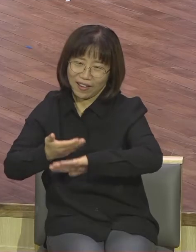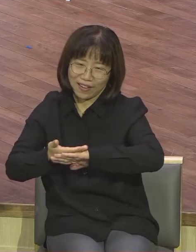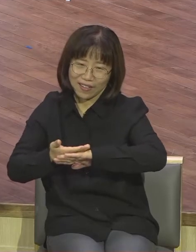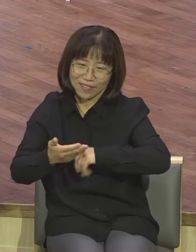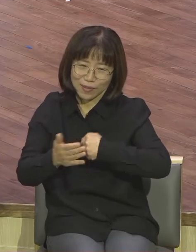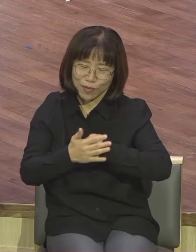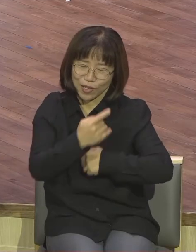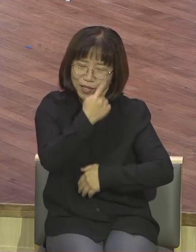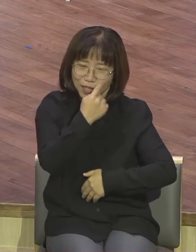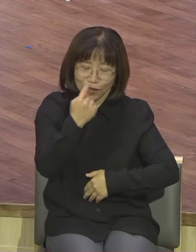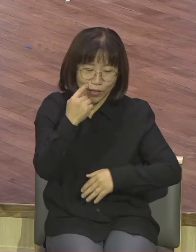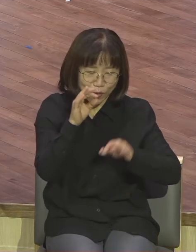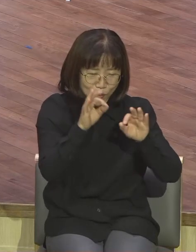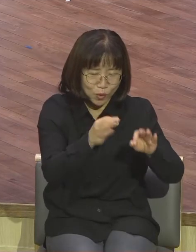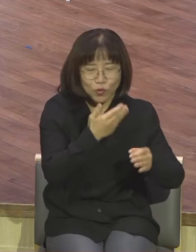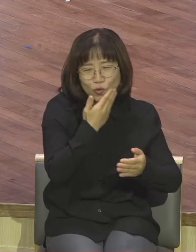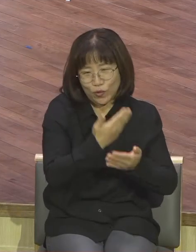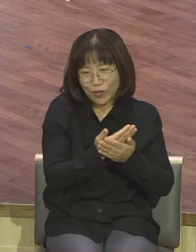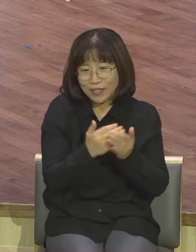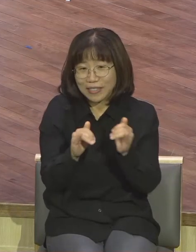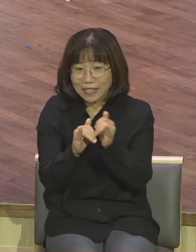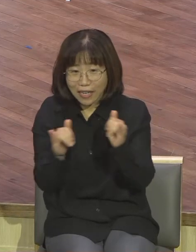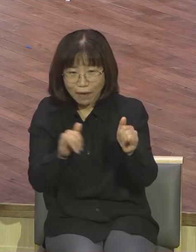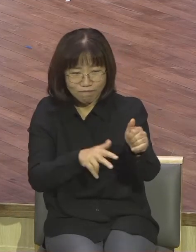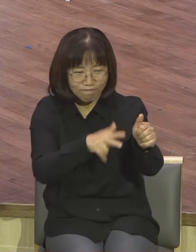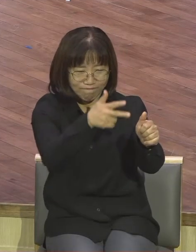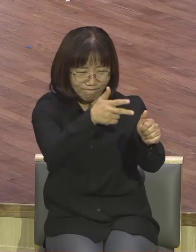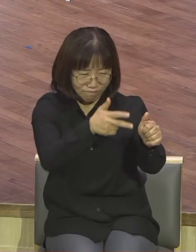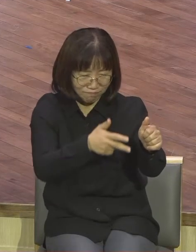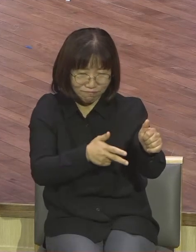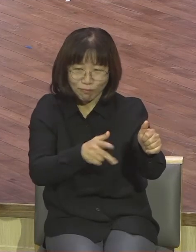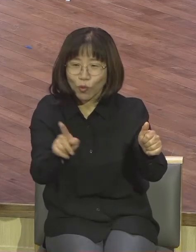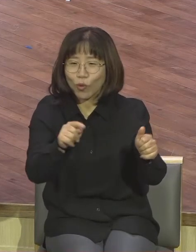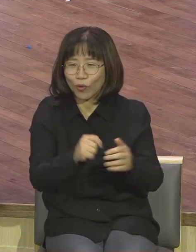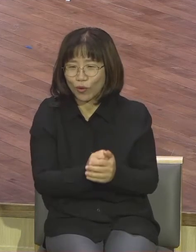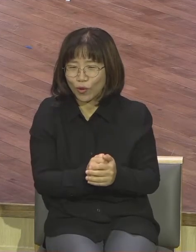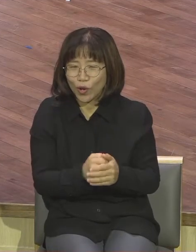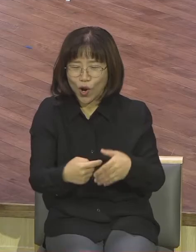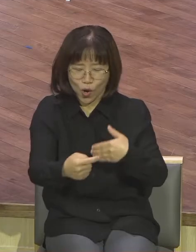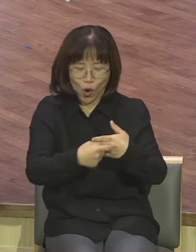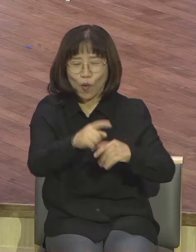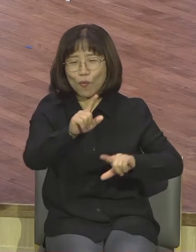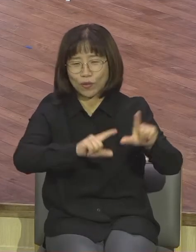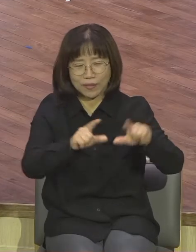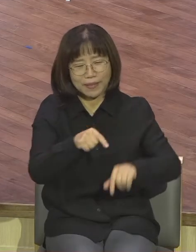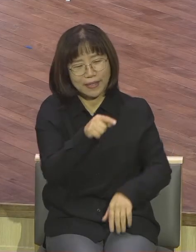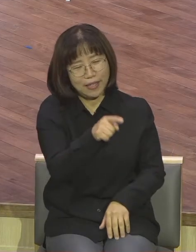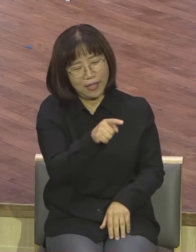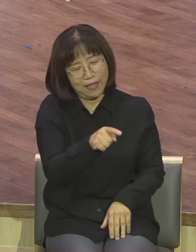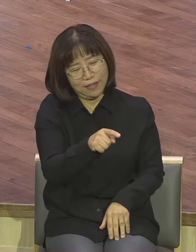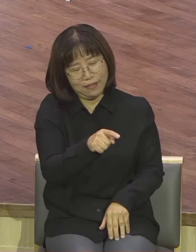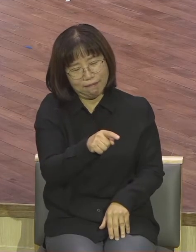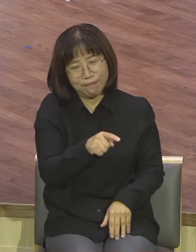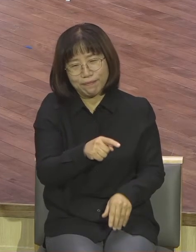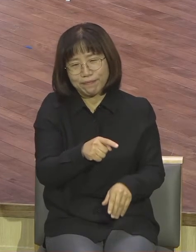먼저 뭘 보냐 사람은 외모를 봅니다 먼저 눈에 보이니까 그거 보고 판단한다니까요